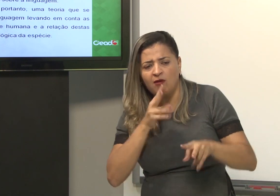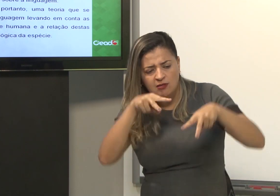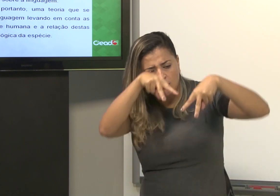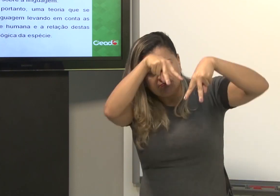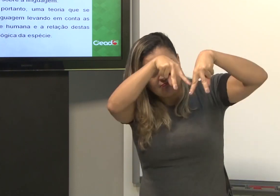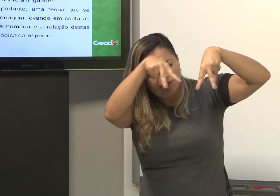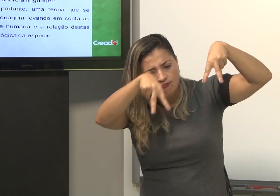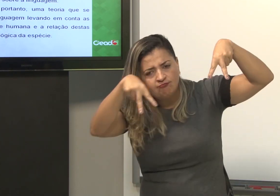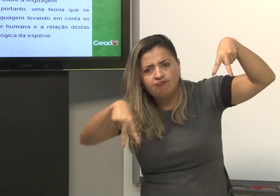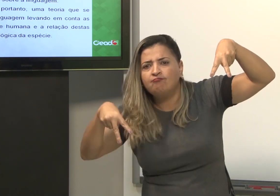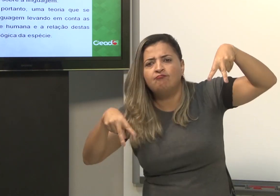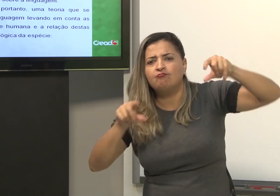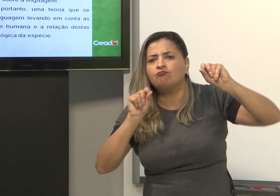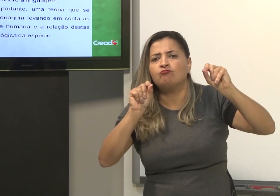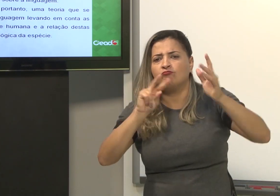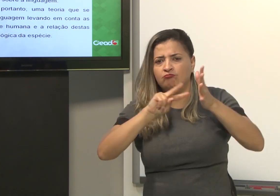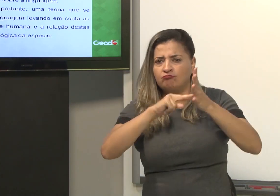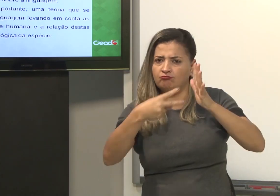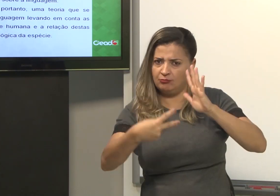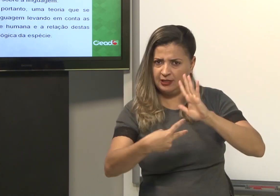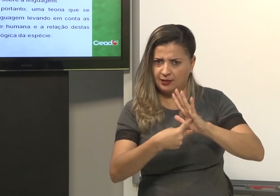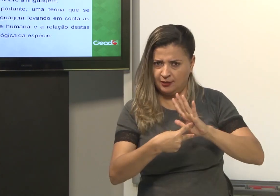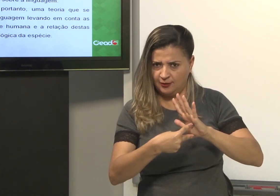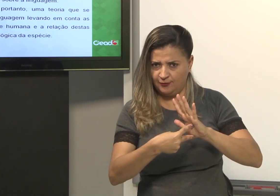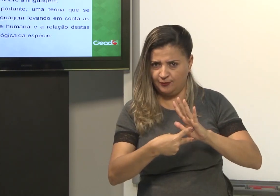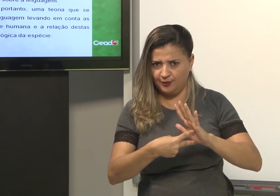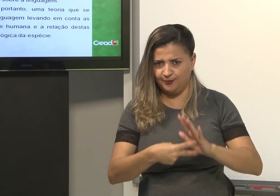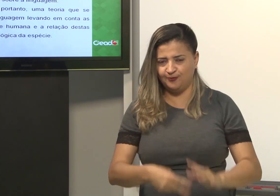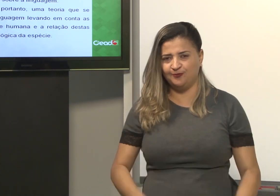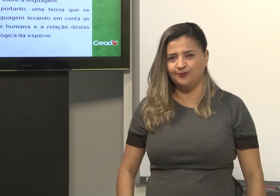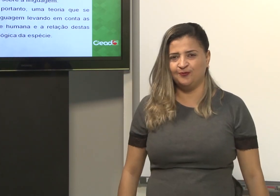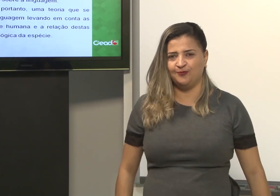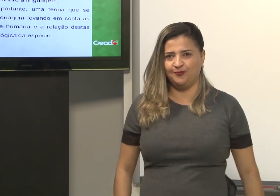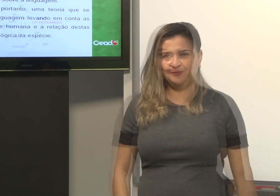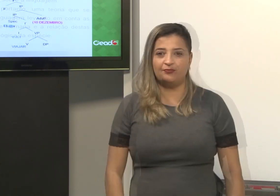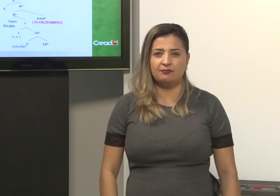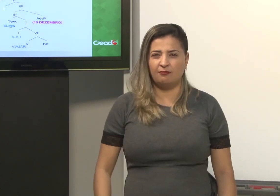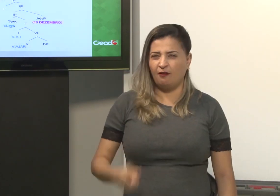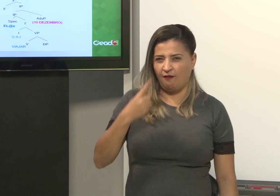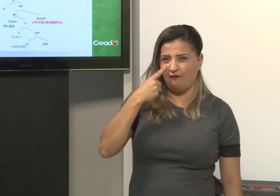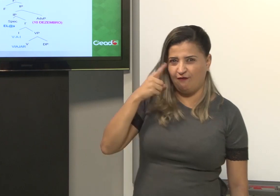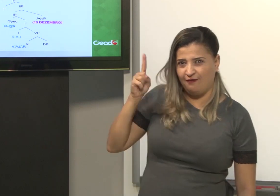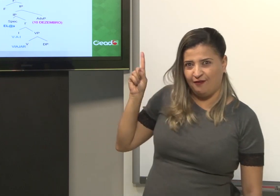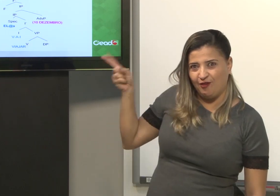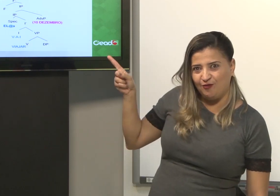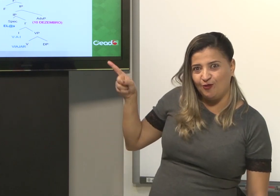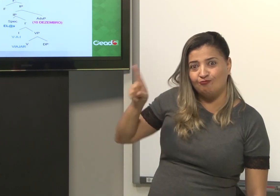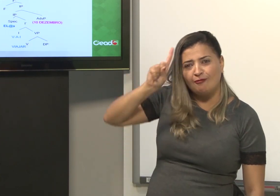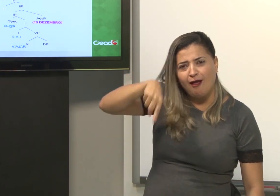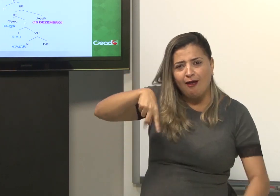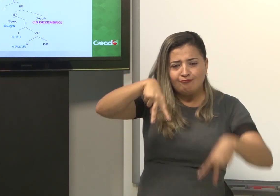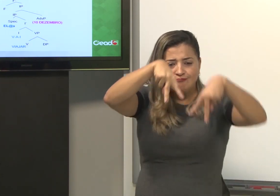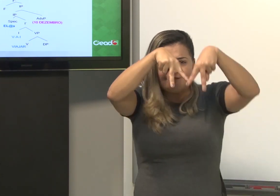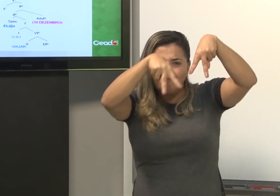biológica de cada um. Vamos ver os significados. Observe ali.